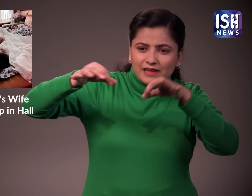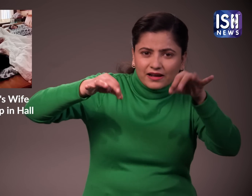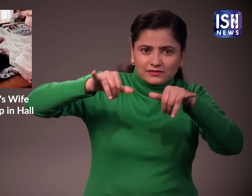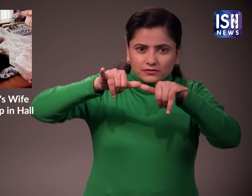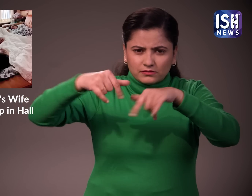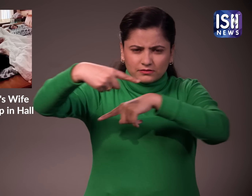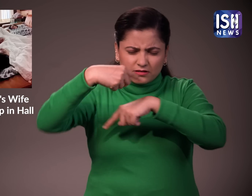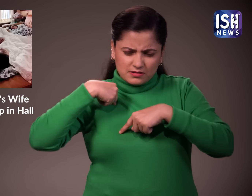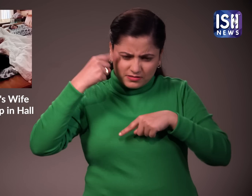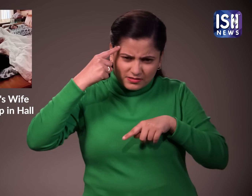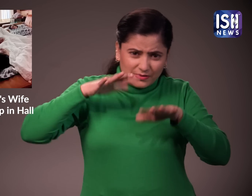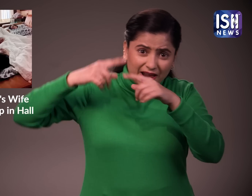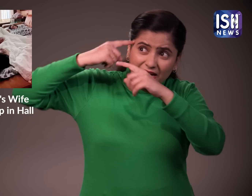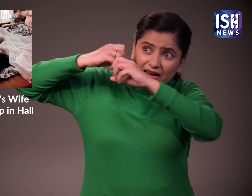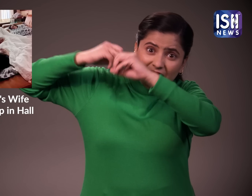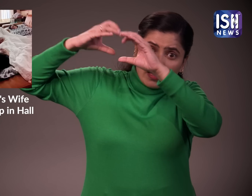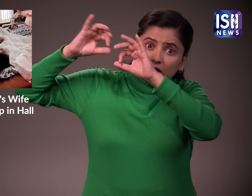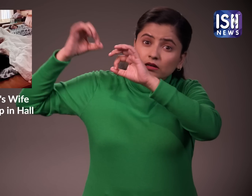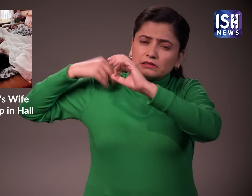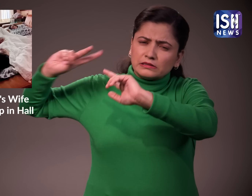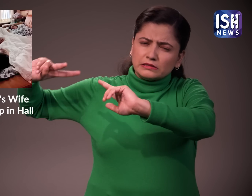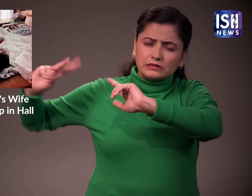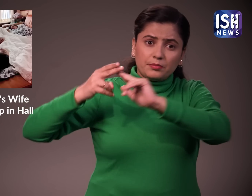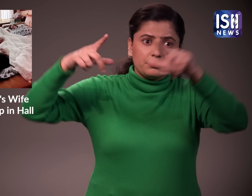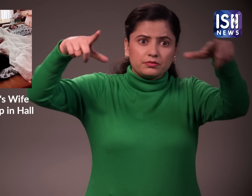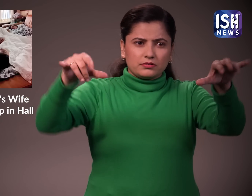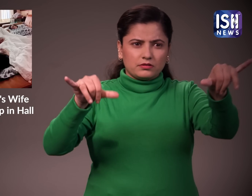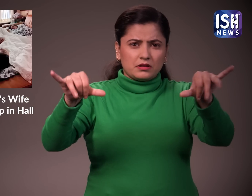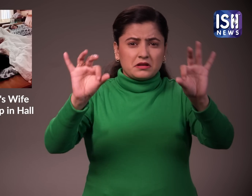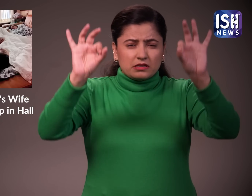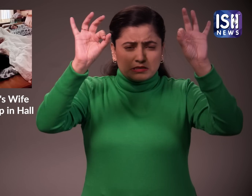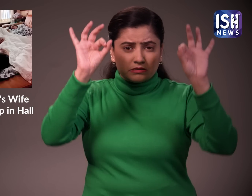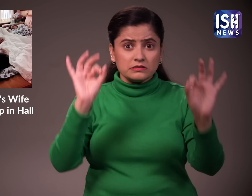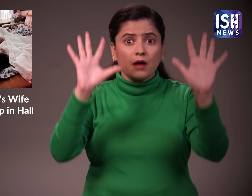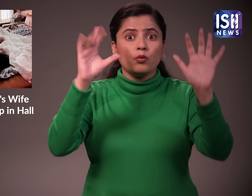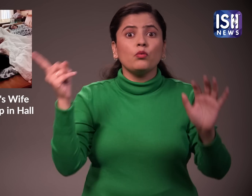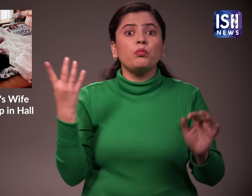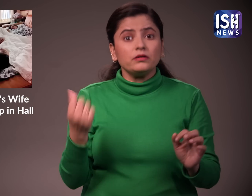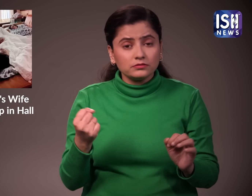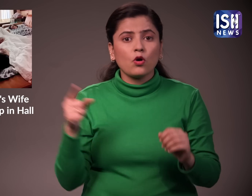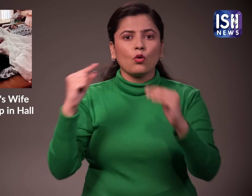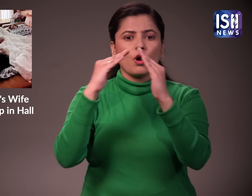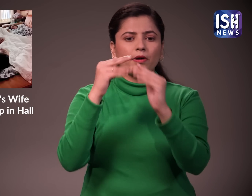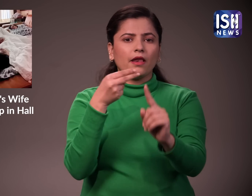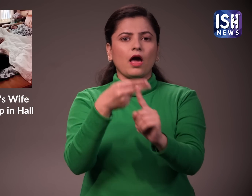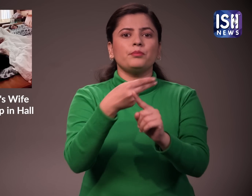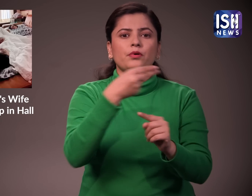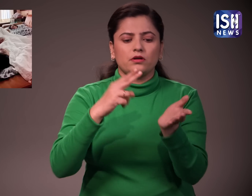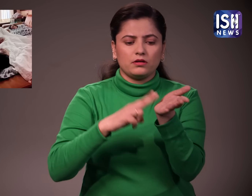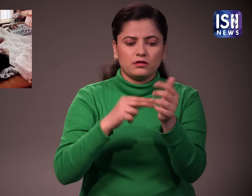घर की हर इंच का एक सठीक नक्षा था और वे इसे ठीक उसी तरह बनाना चाते थे जैसे उन्होंने सोचा था नवाज ने